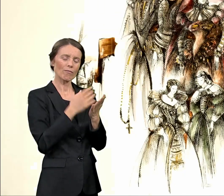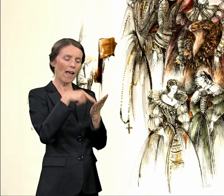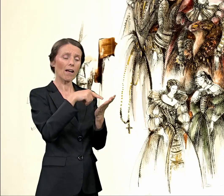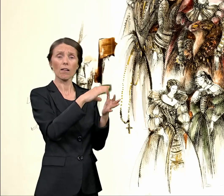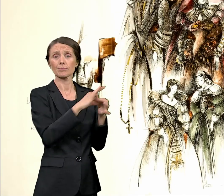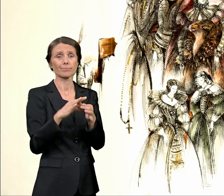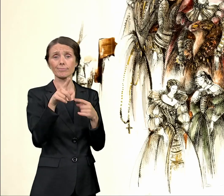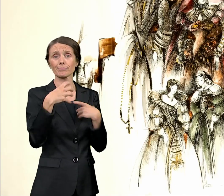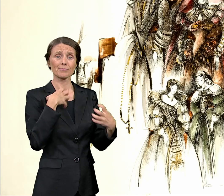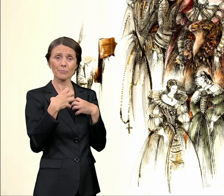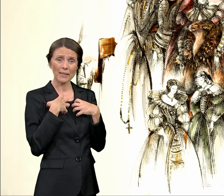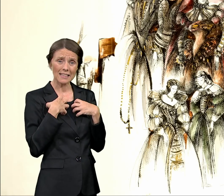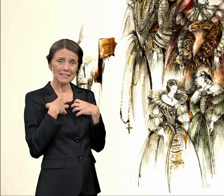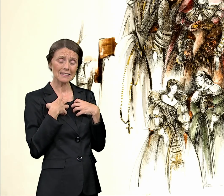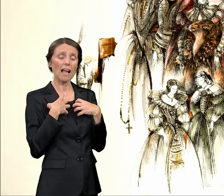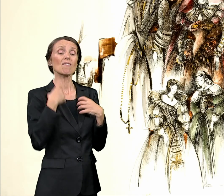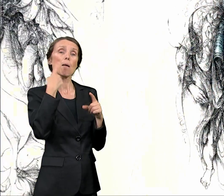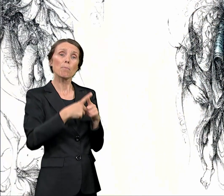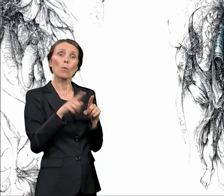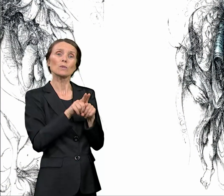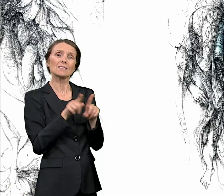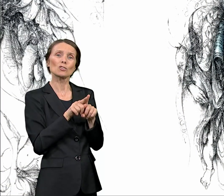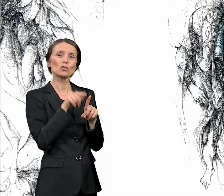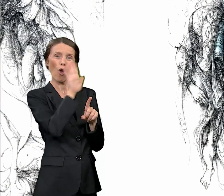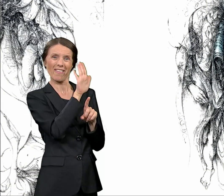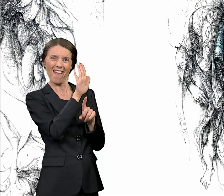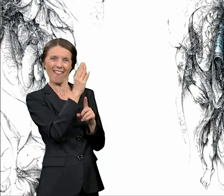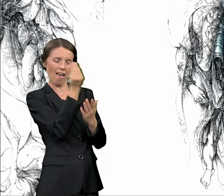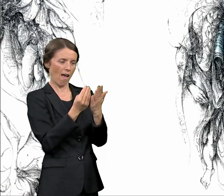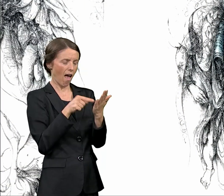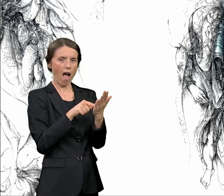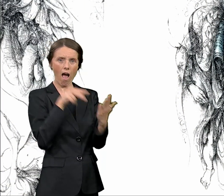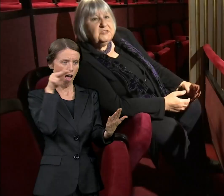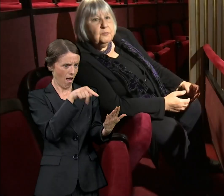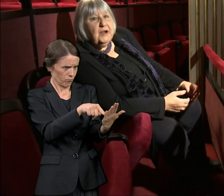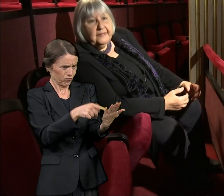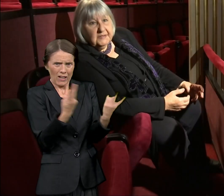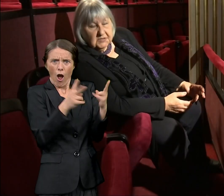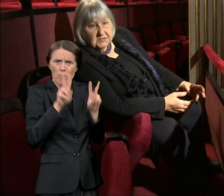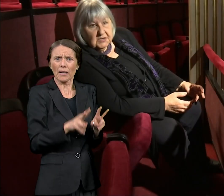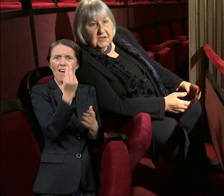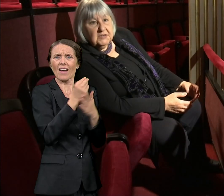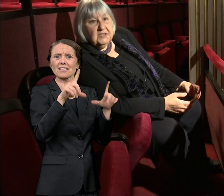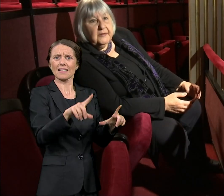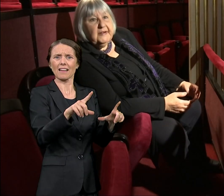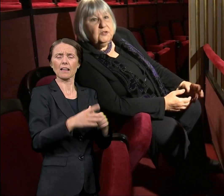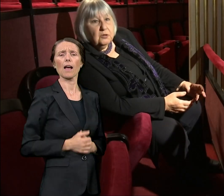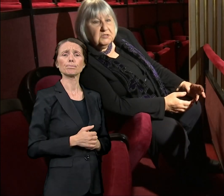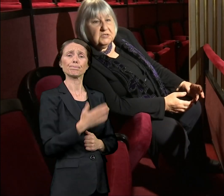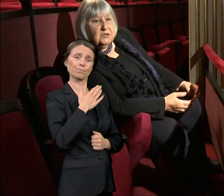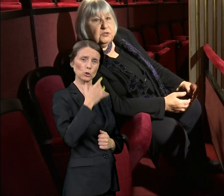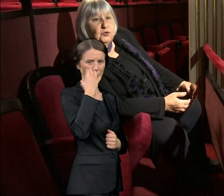slikarskom oku i podjednako likovnoj i pozorišnoj kritici. Moje skice ne budu samo radne skice za